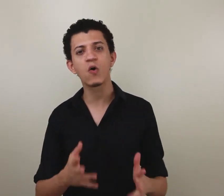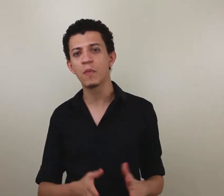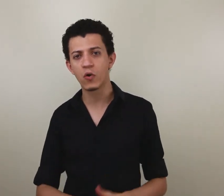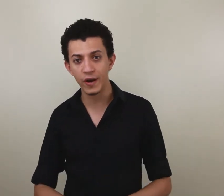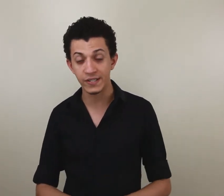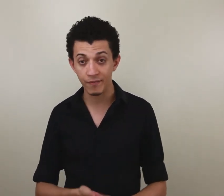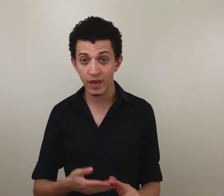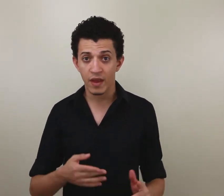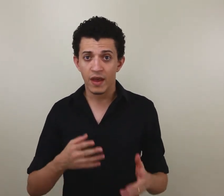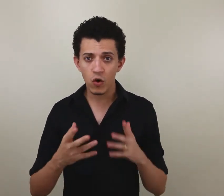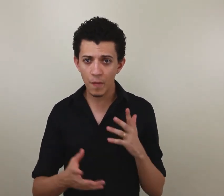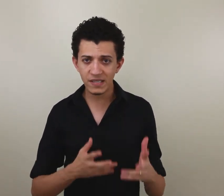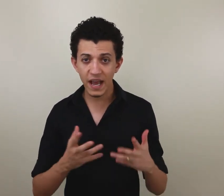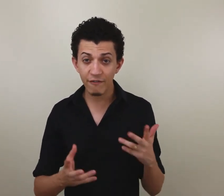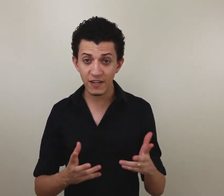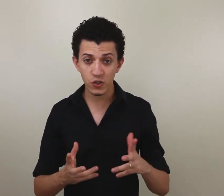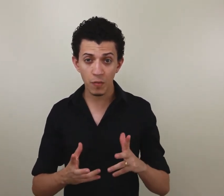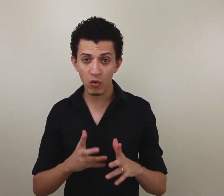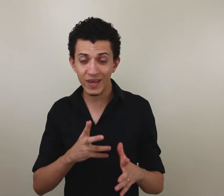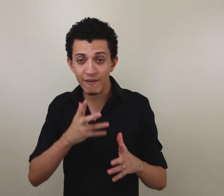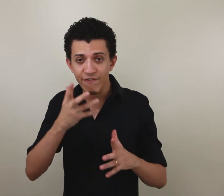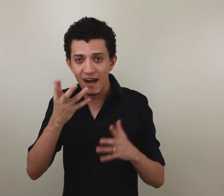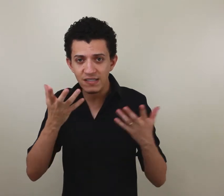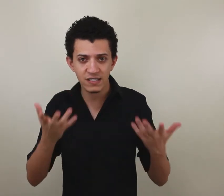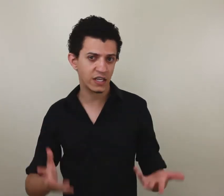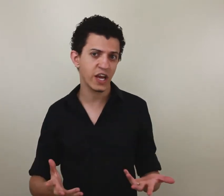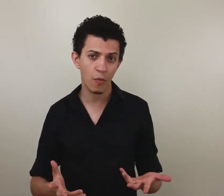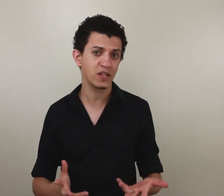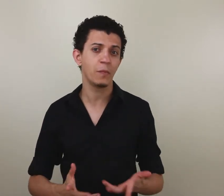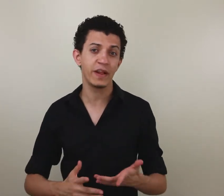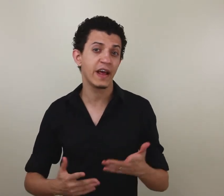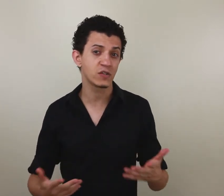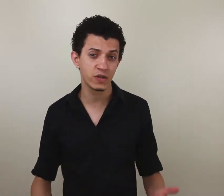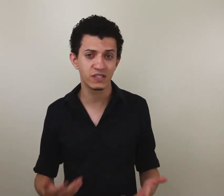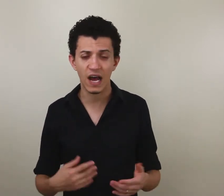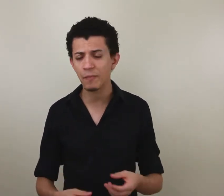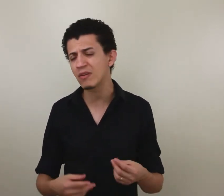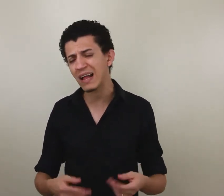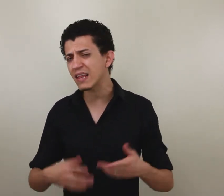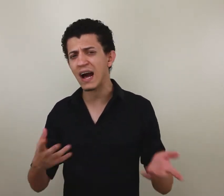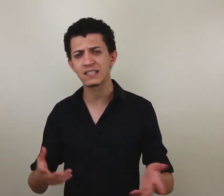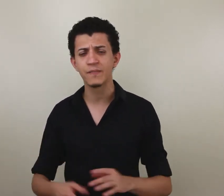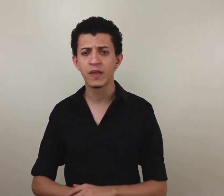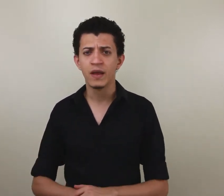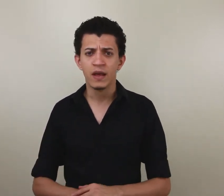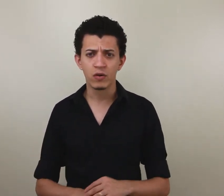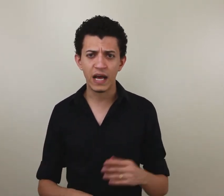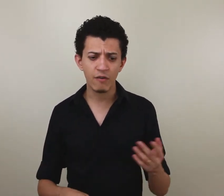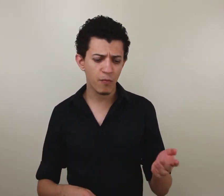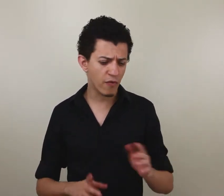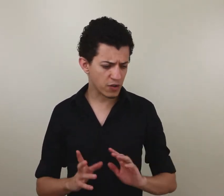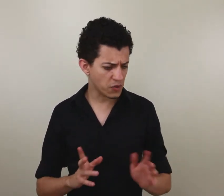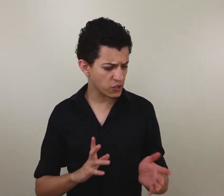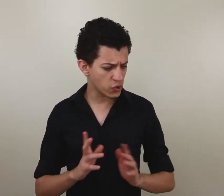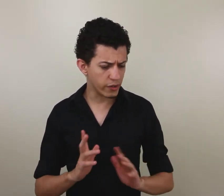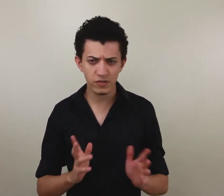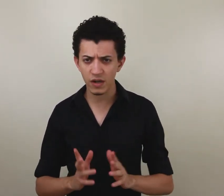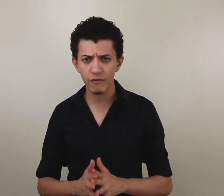alguma coisa. Eu comecei a refletir sobre o que faz a gente realmente aprender as coisas rápido lá atrás. Eu estava por volta de 18, 19